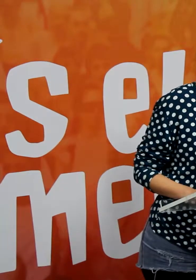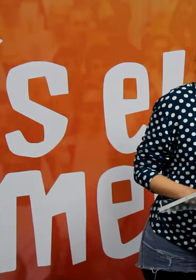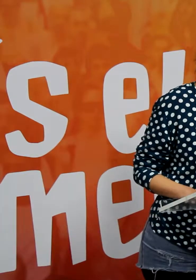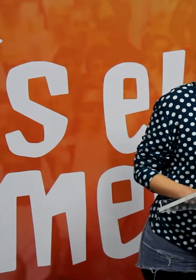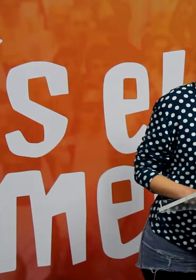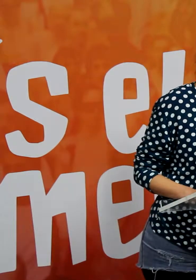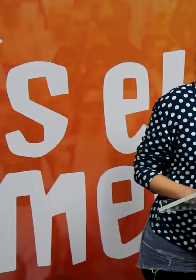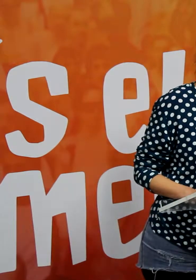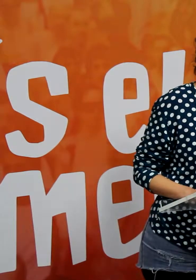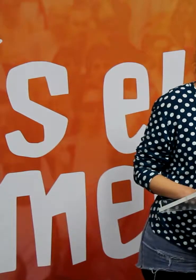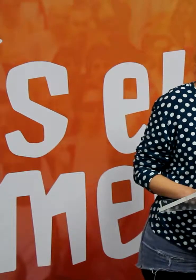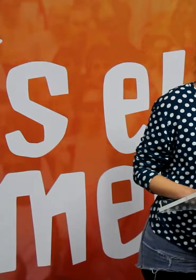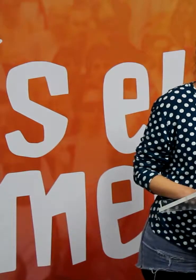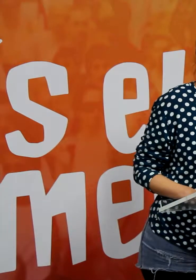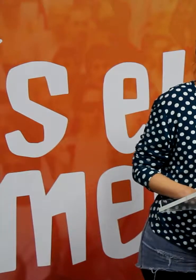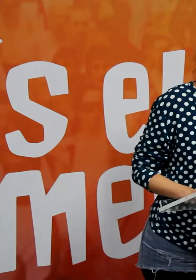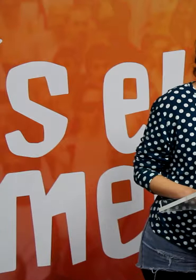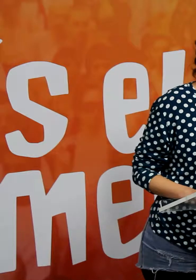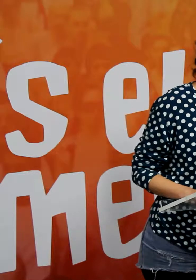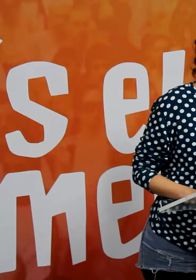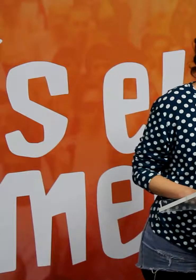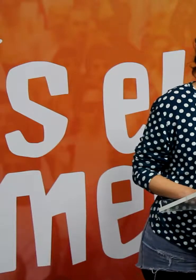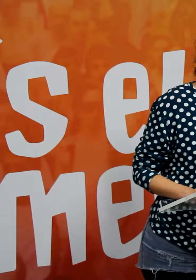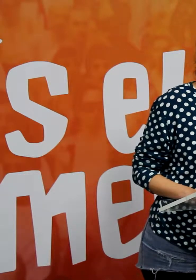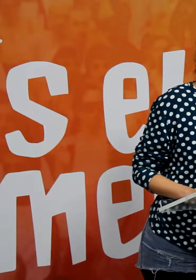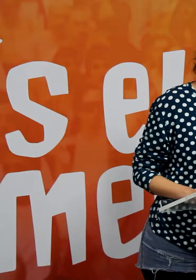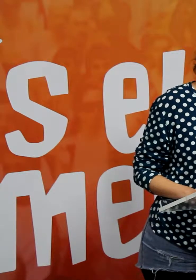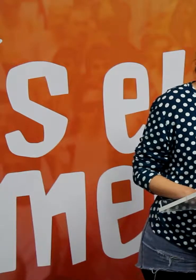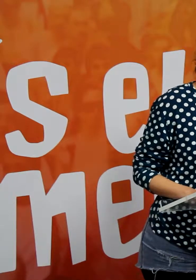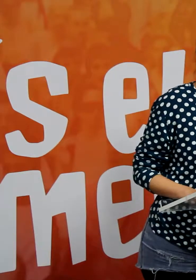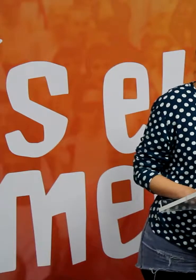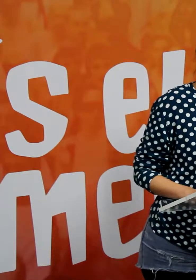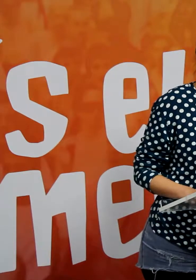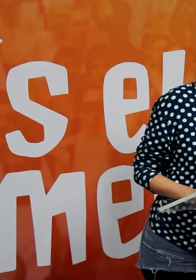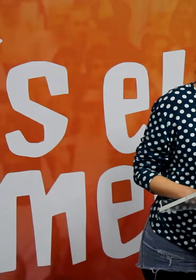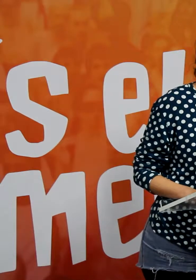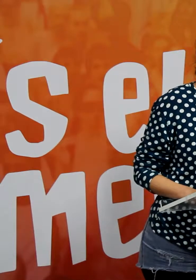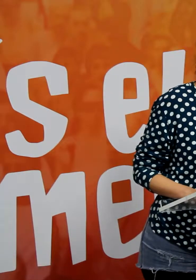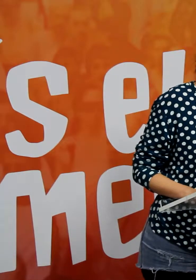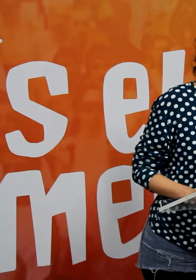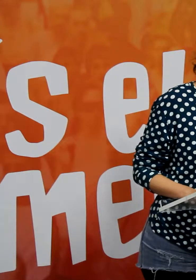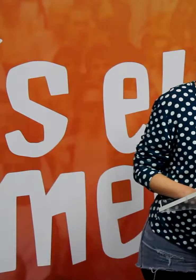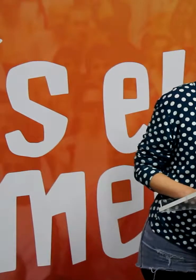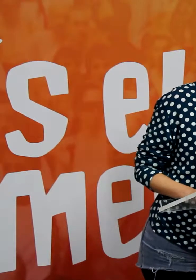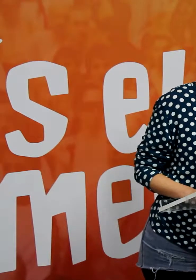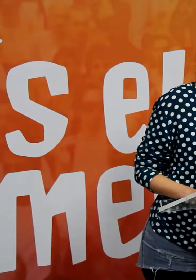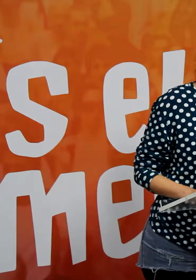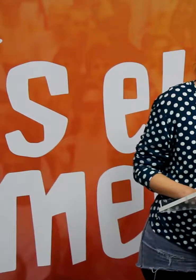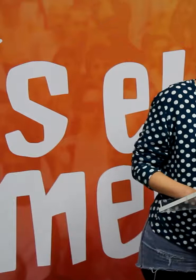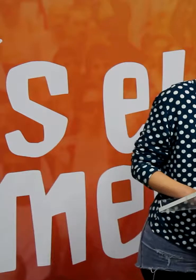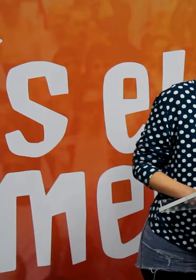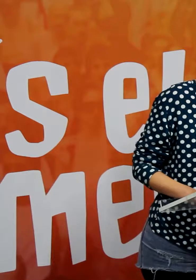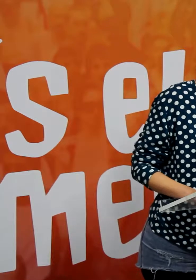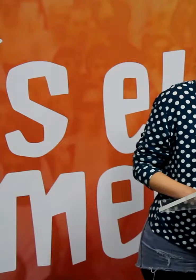poder estudiar, van treballar des dels 14 anys i ho van fer perquè la seva filla estudiara, tinguera una carrera i un màster i posteriorment,